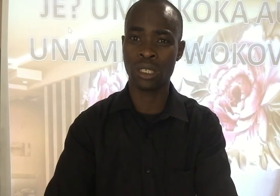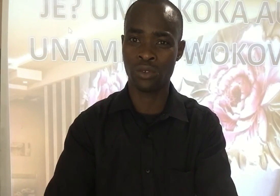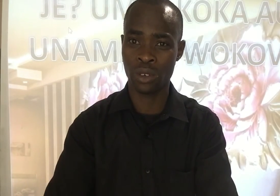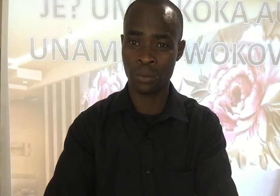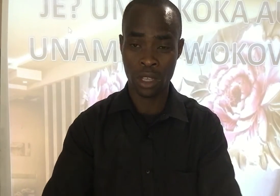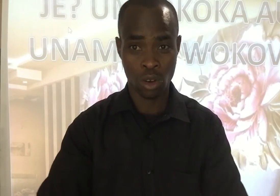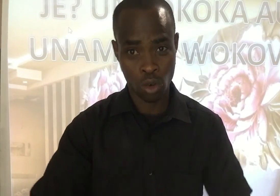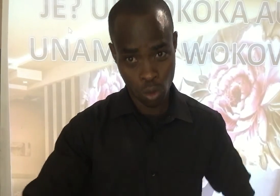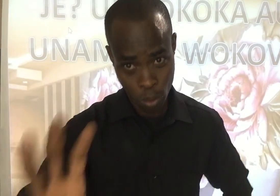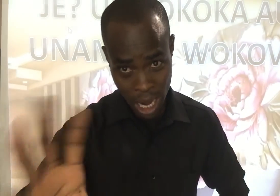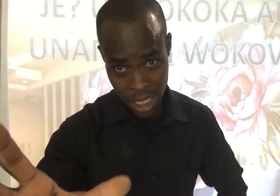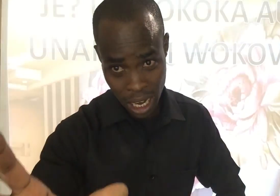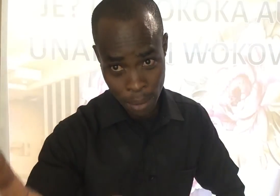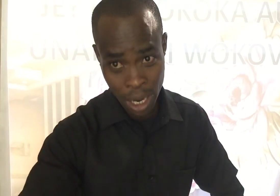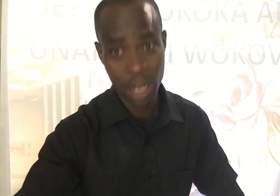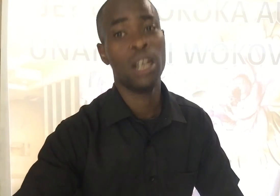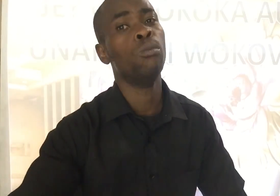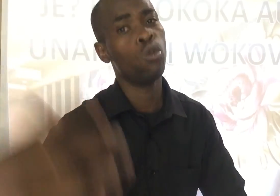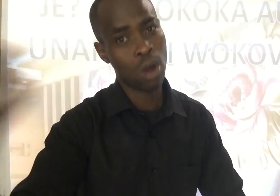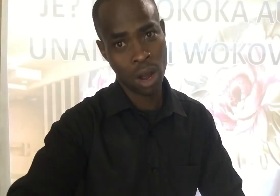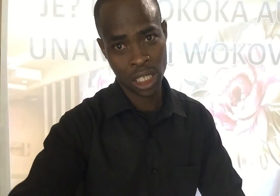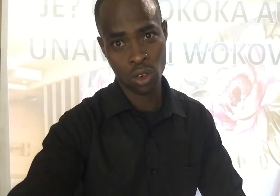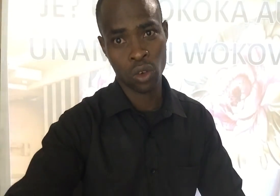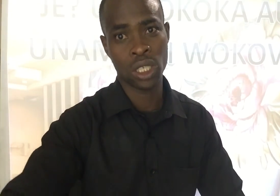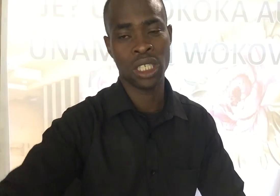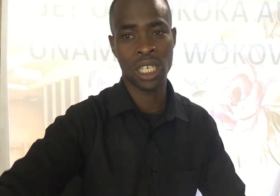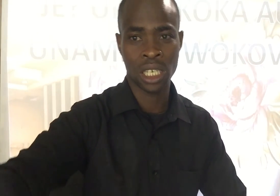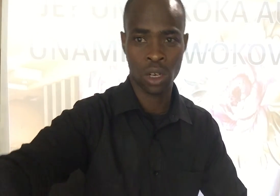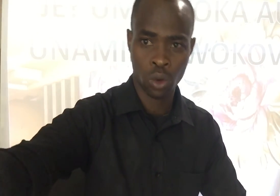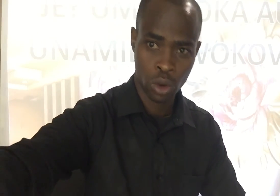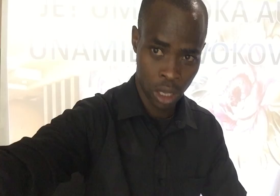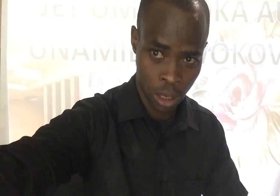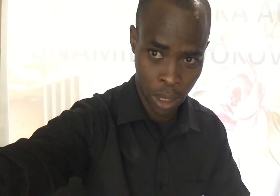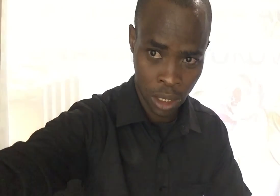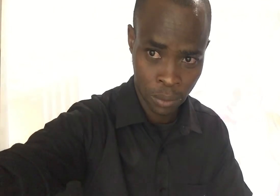asifio Baki salama Na mungu aziongozi njia zako Eleo